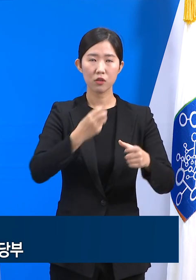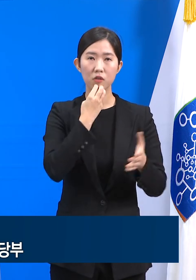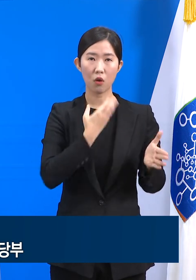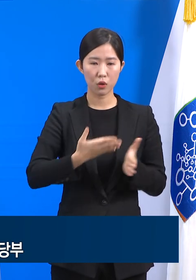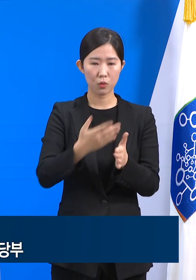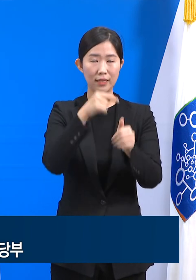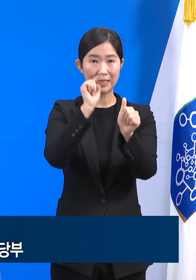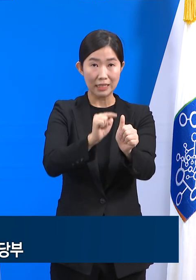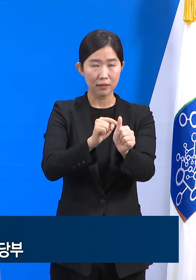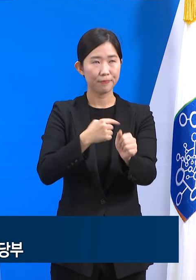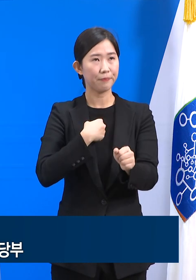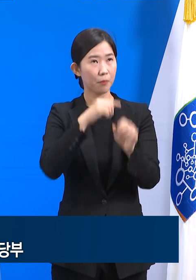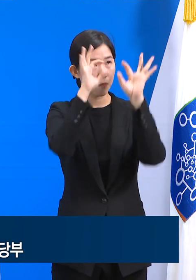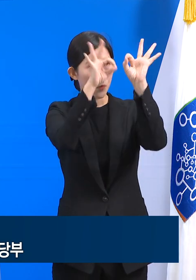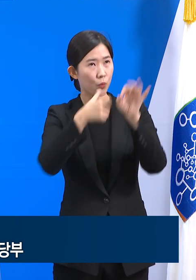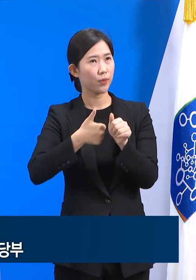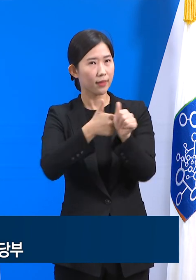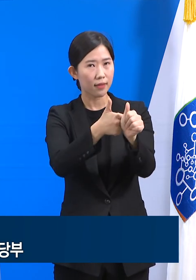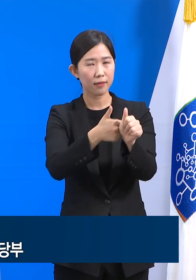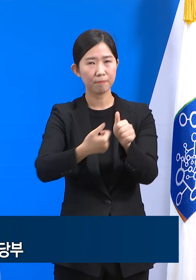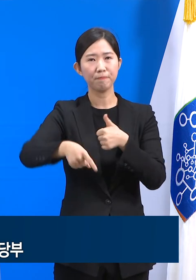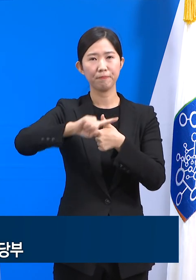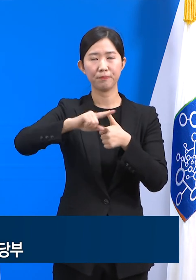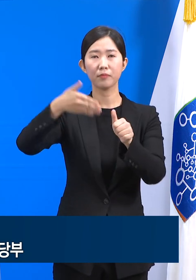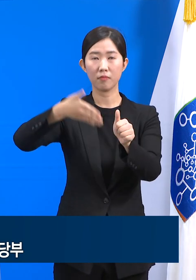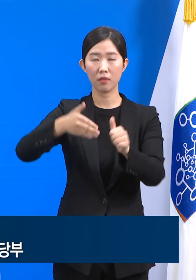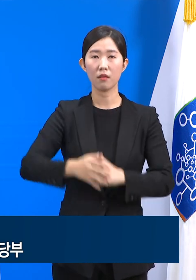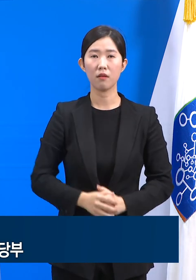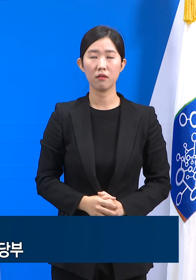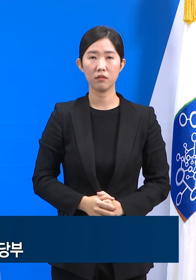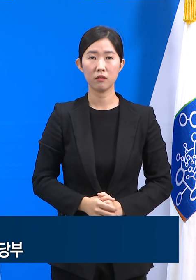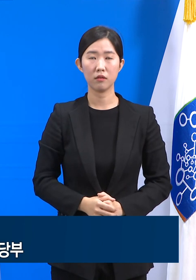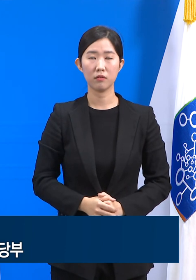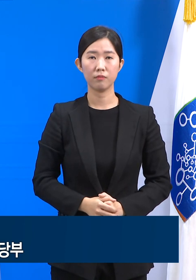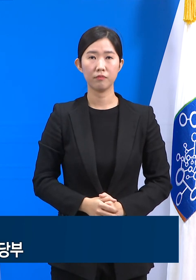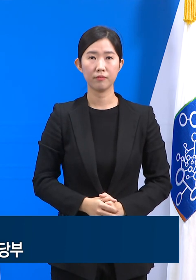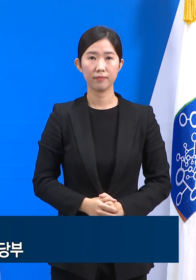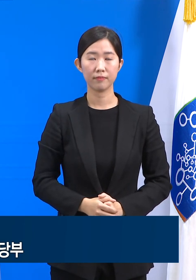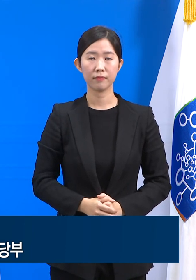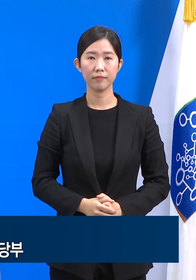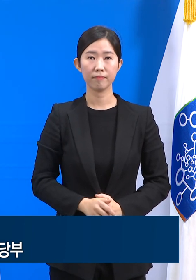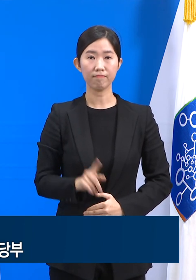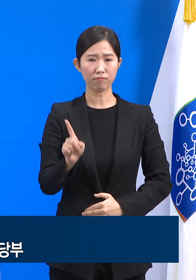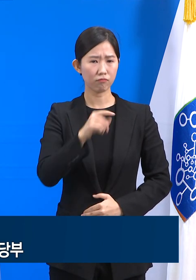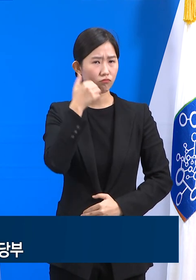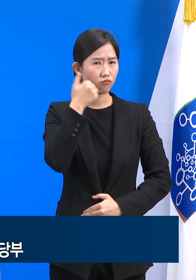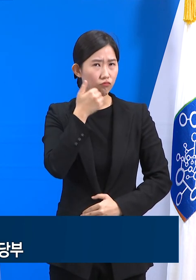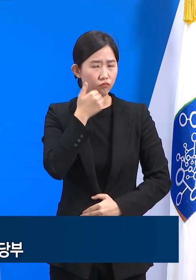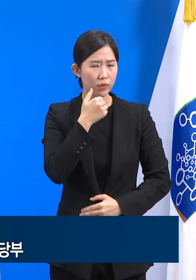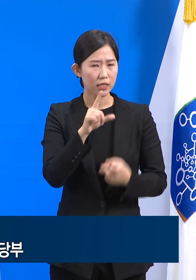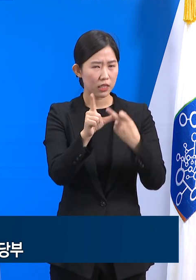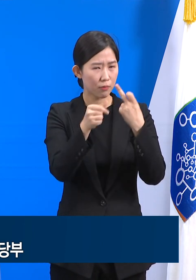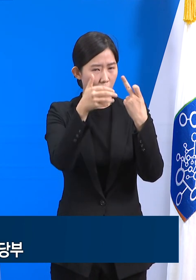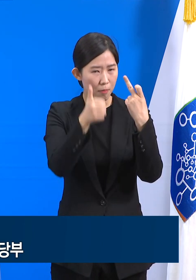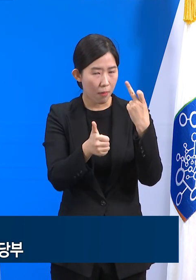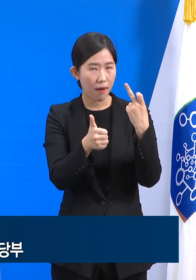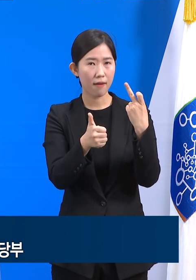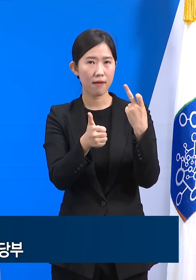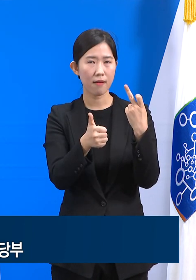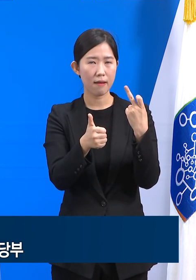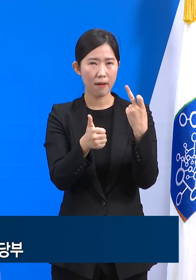중요합니다. 사회 구성원 중 누군가는 연말을 준비해야 하고 즐길 수